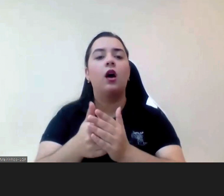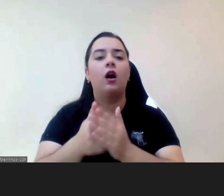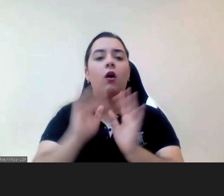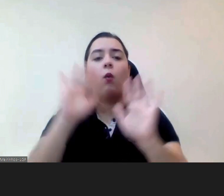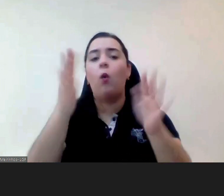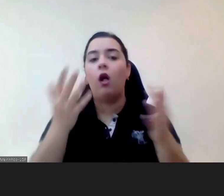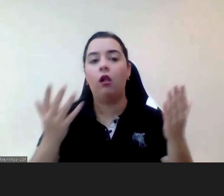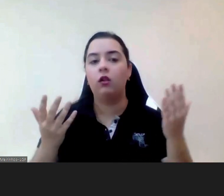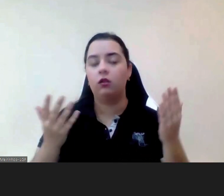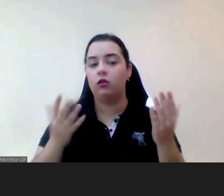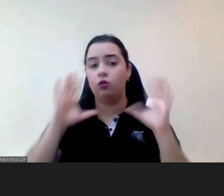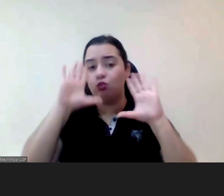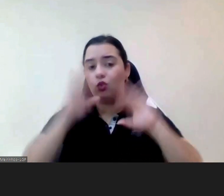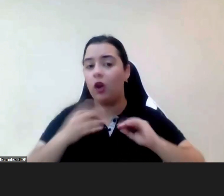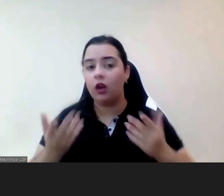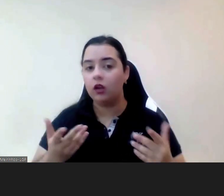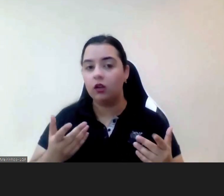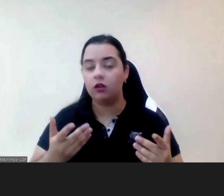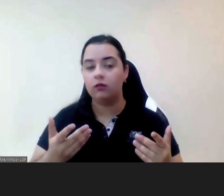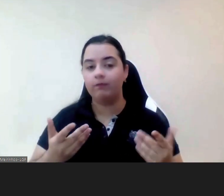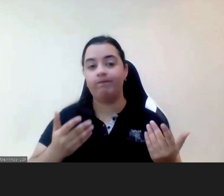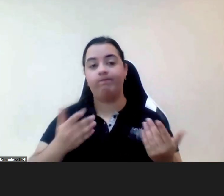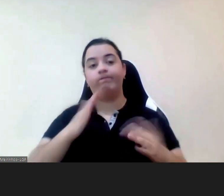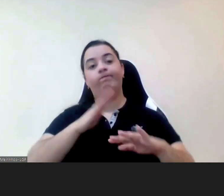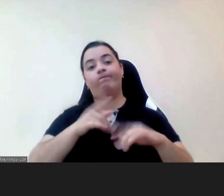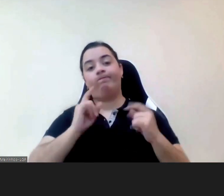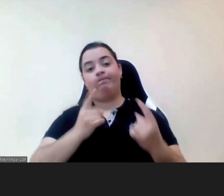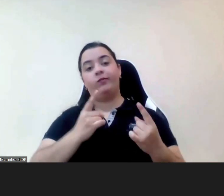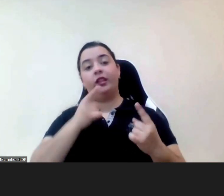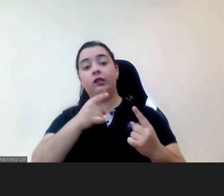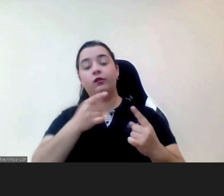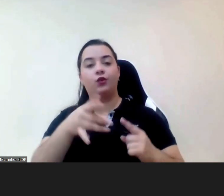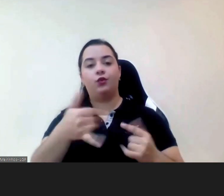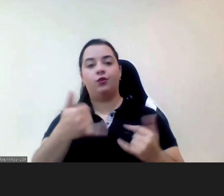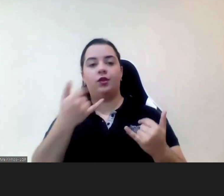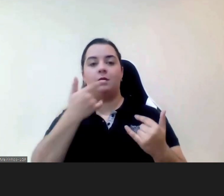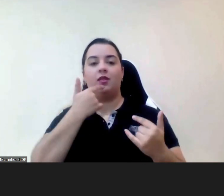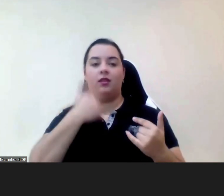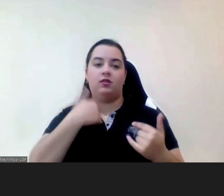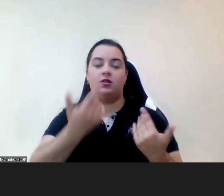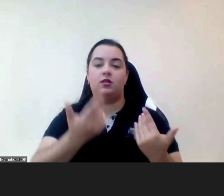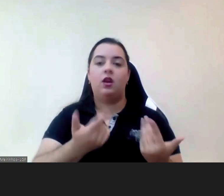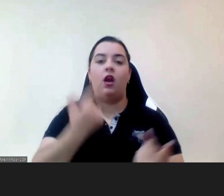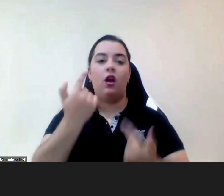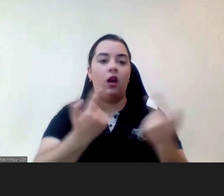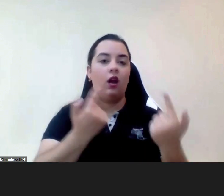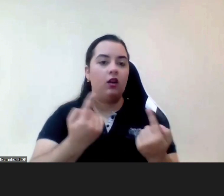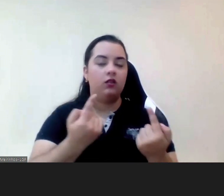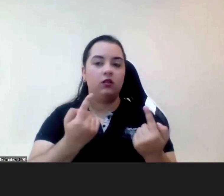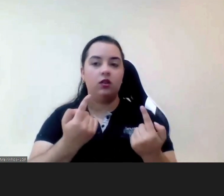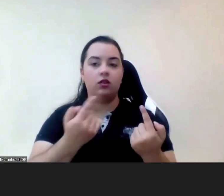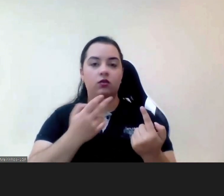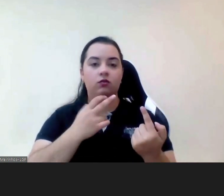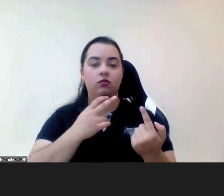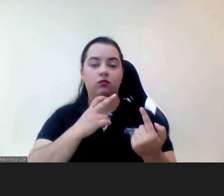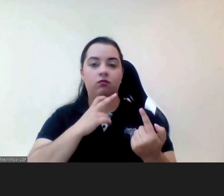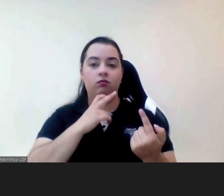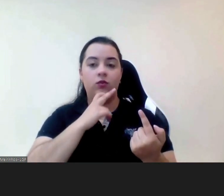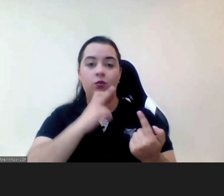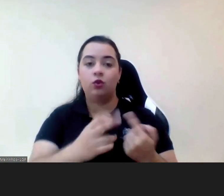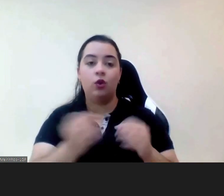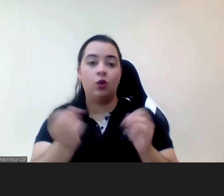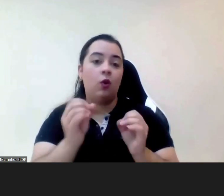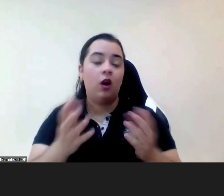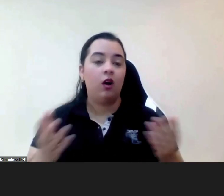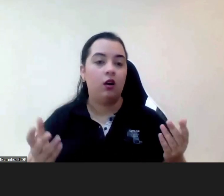muitas vezes deparam-se também com a ausência de resposta e isto acaba por ficar um bocadinho mais restrito aos